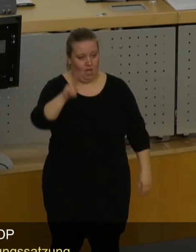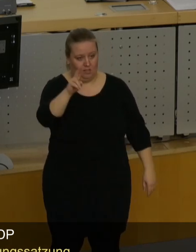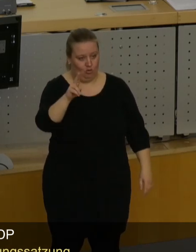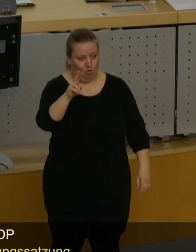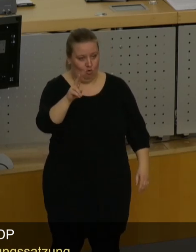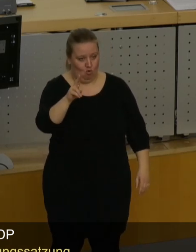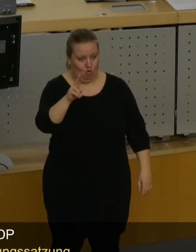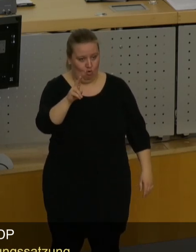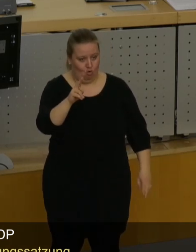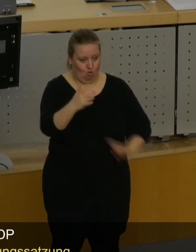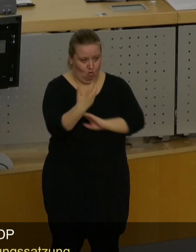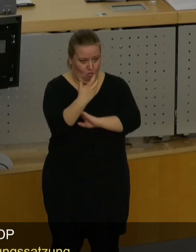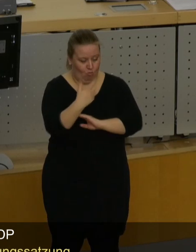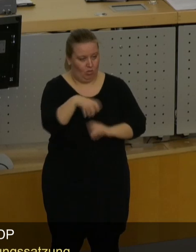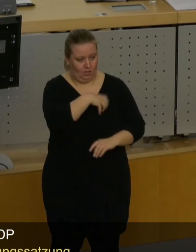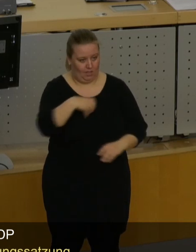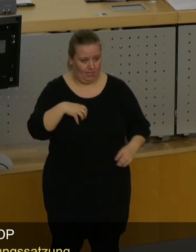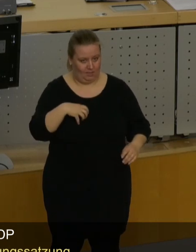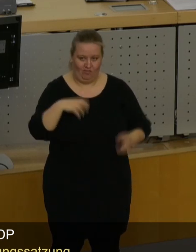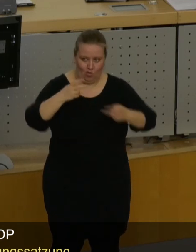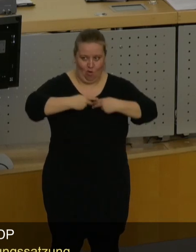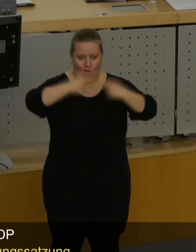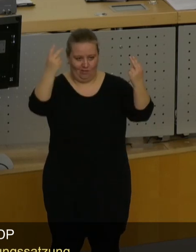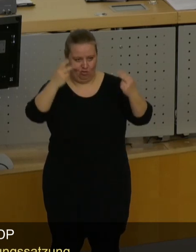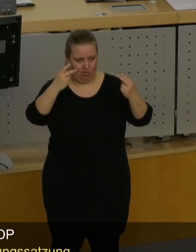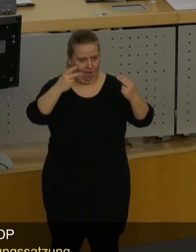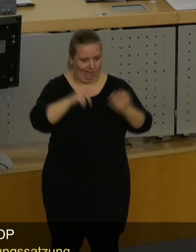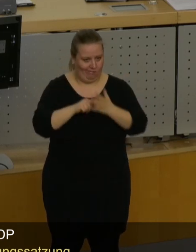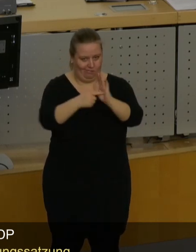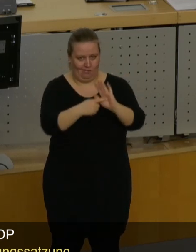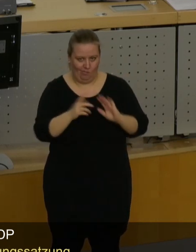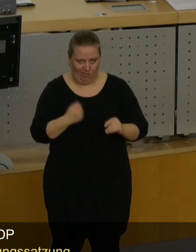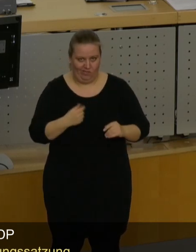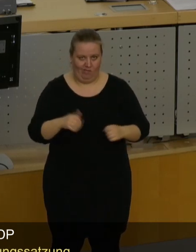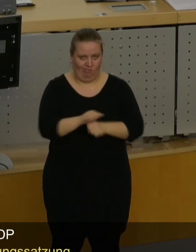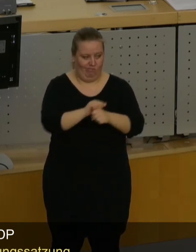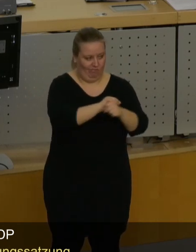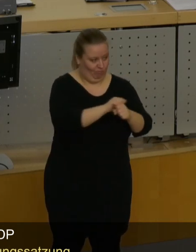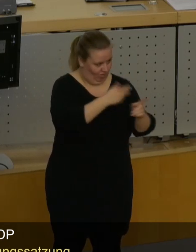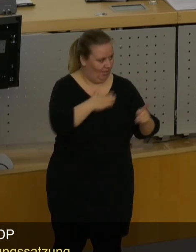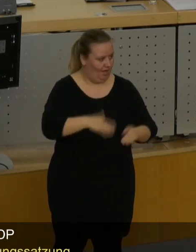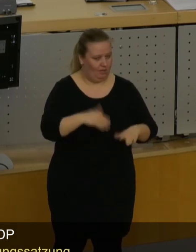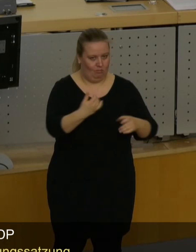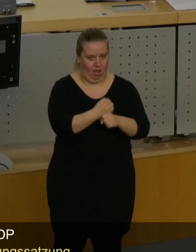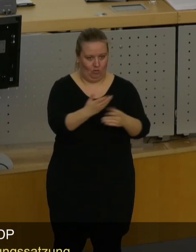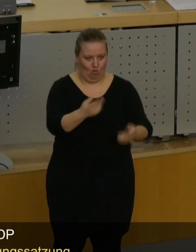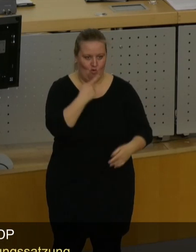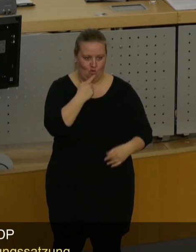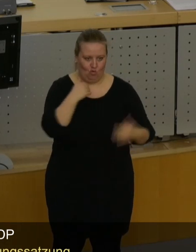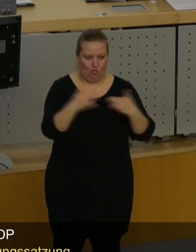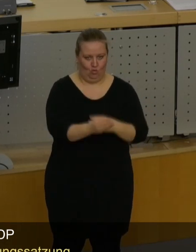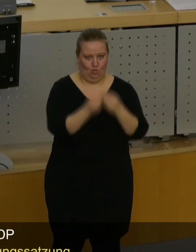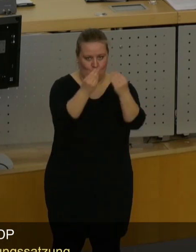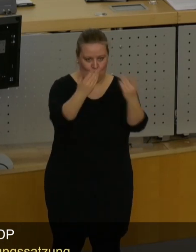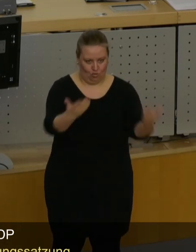geschützt, damit Dresden wieder mal in der Öffentlichkeit mit Dreck übergossen wird, was Sie sehr gern machen, was im Rot-Rot-Grün